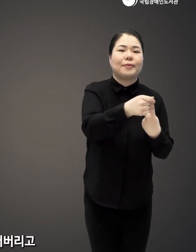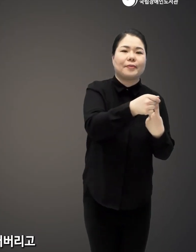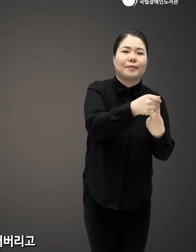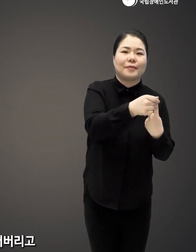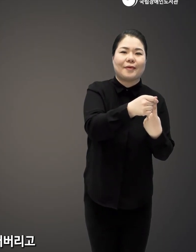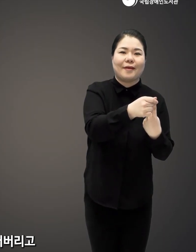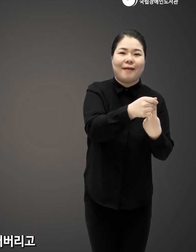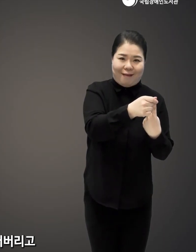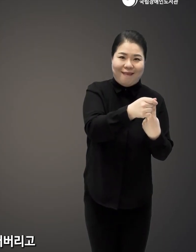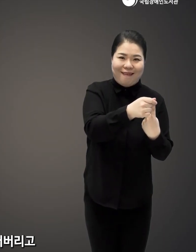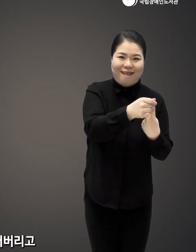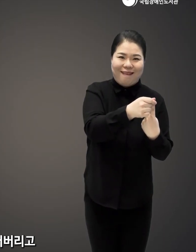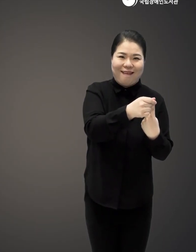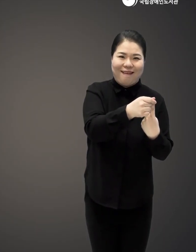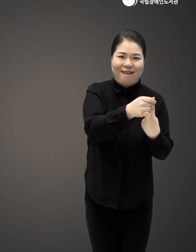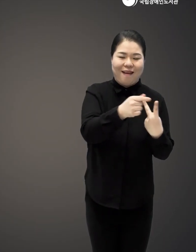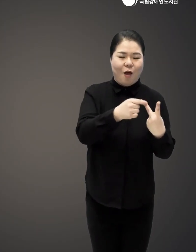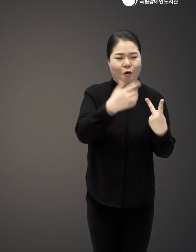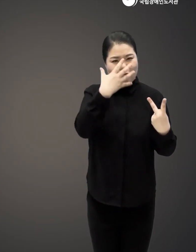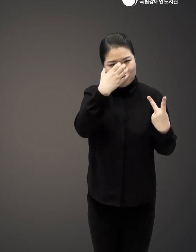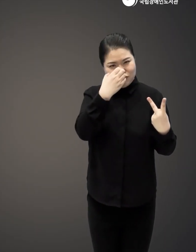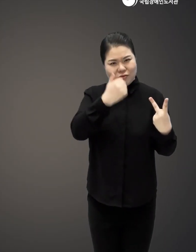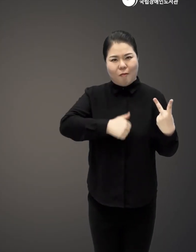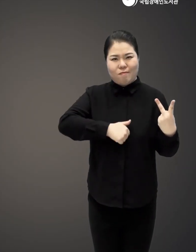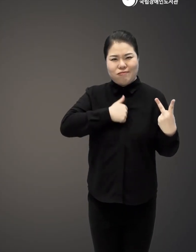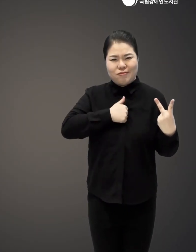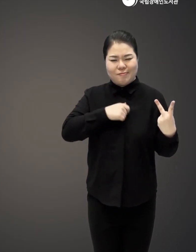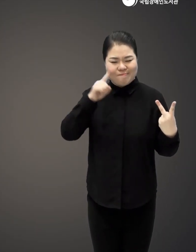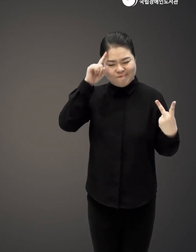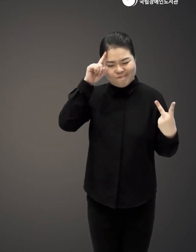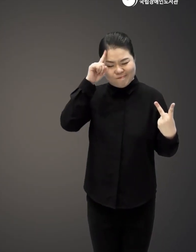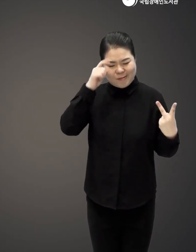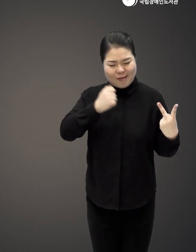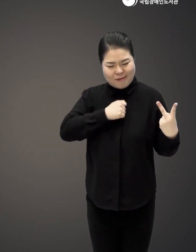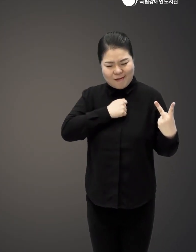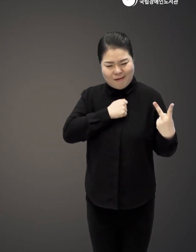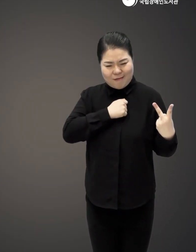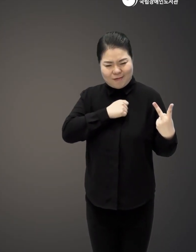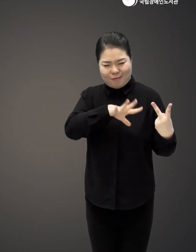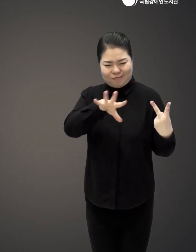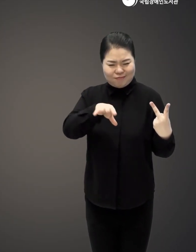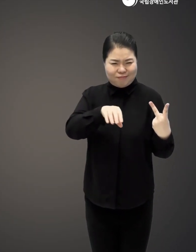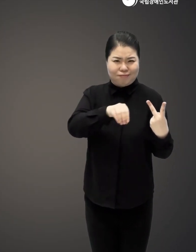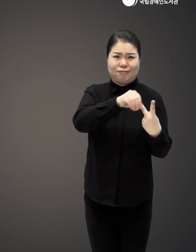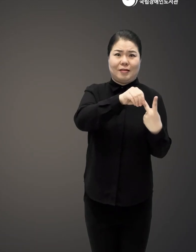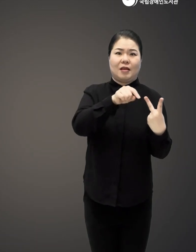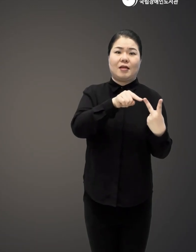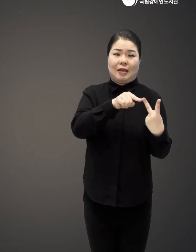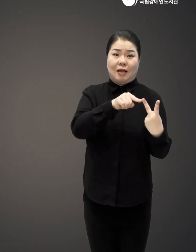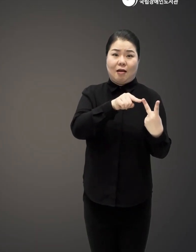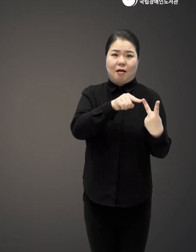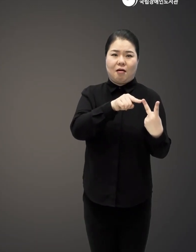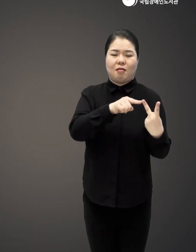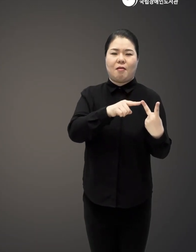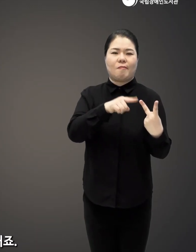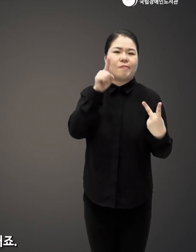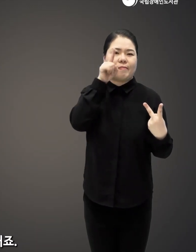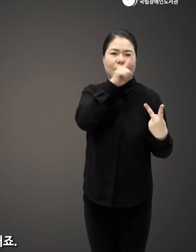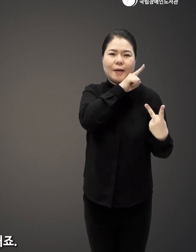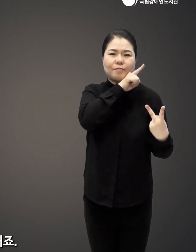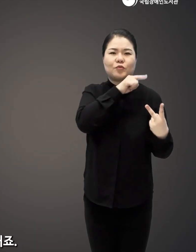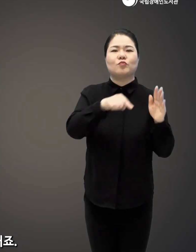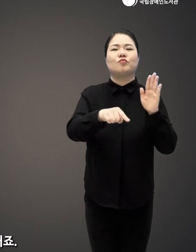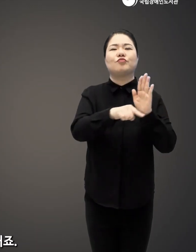감정이라고 이렇게 나눠버리고요 우울하고 뭔가 화가 나고 짜증이 나고 답답하고